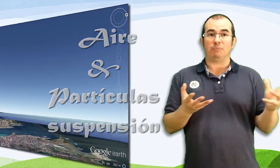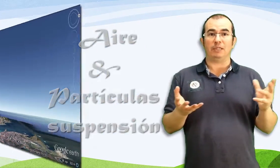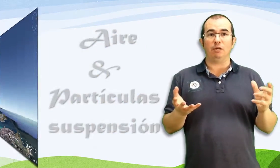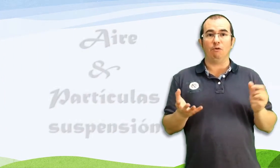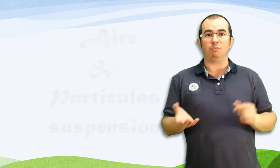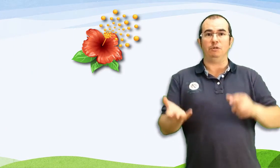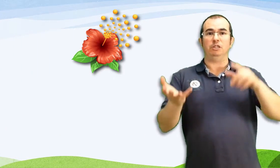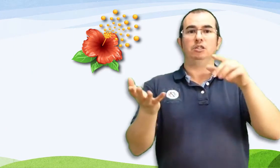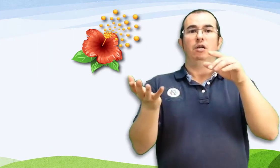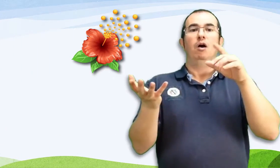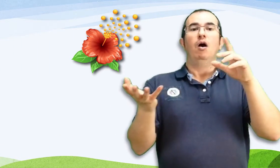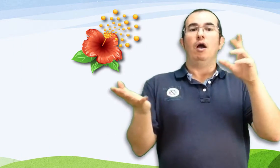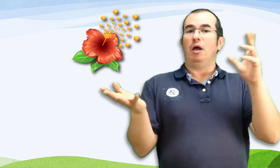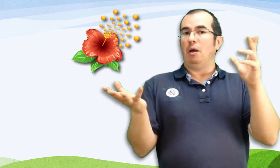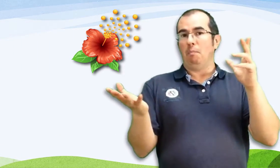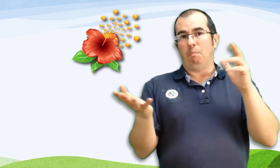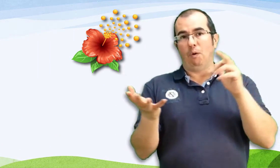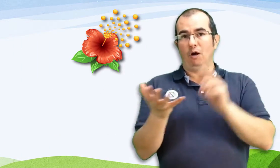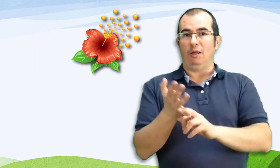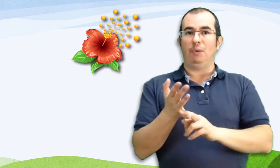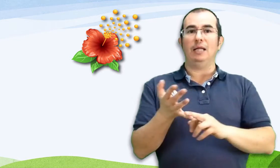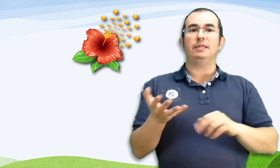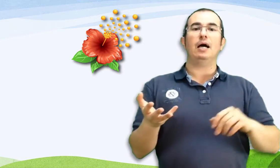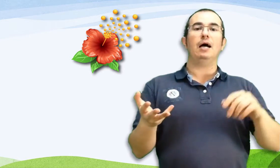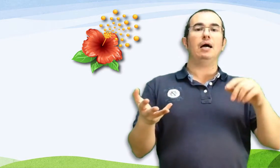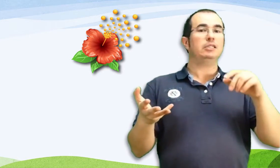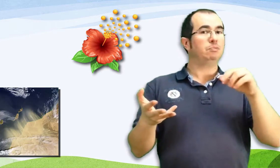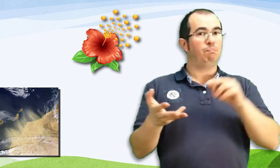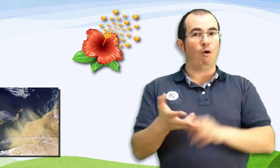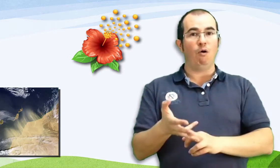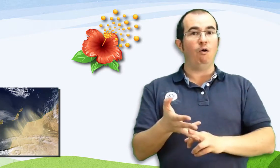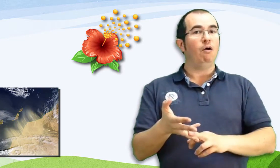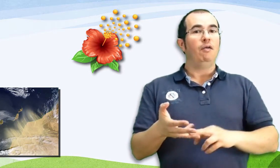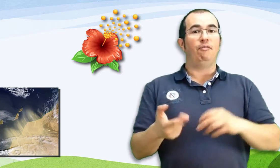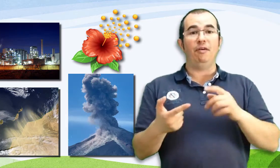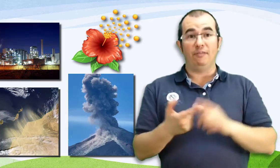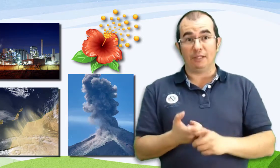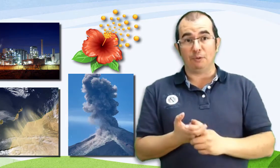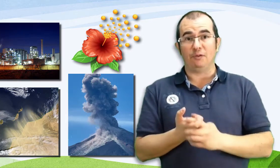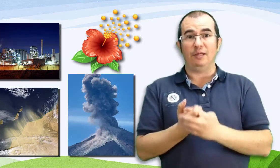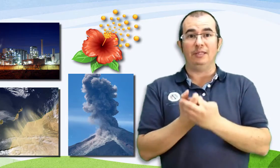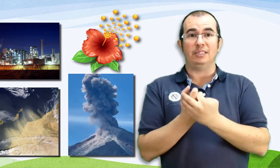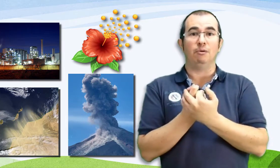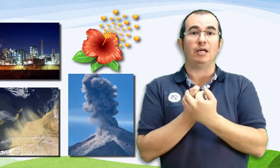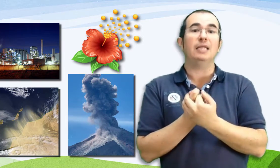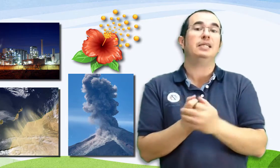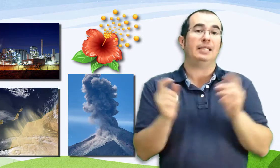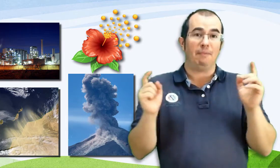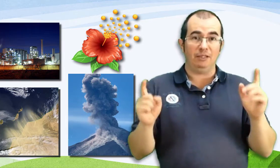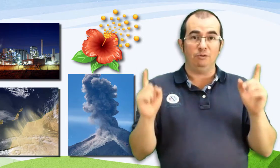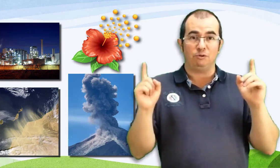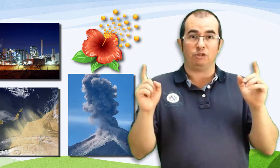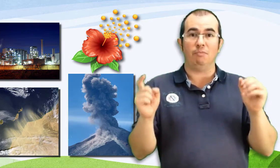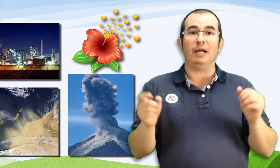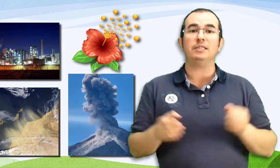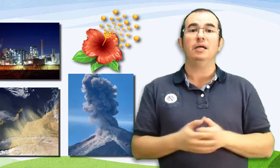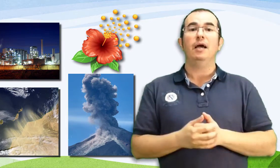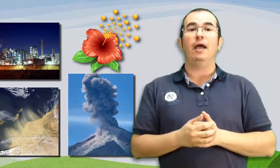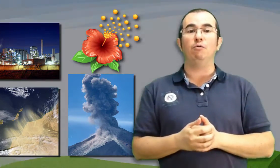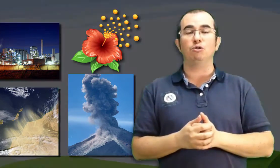partículas? Pois, pole de plantas, po, cinzas procedentes de volcáns e tamén de industrias humanas E incluso